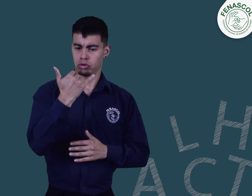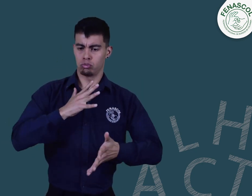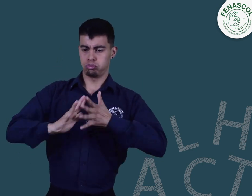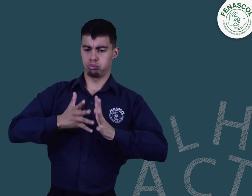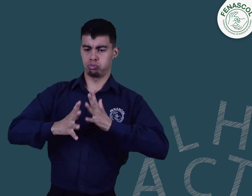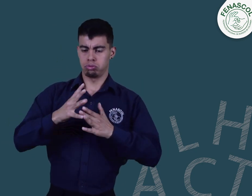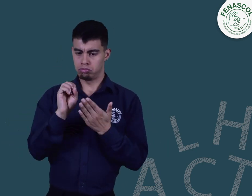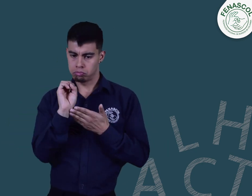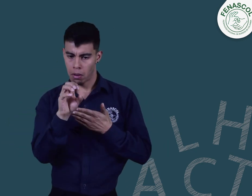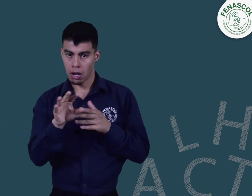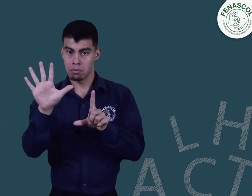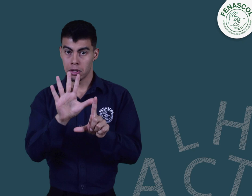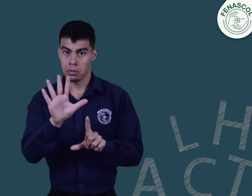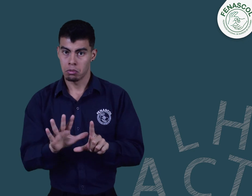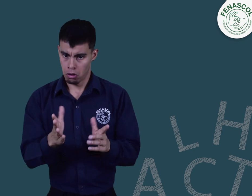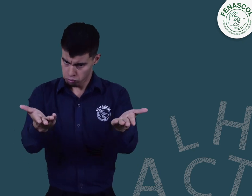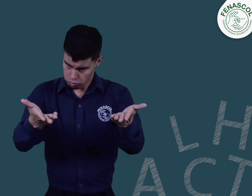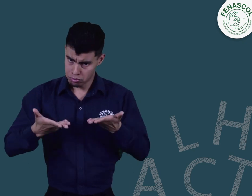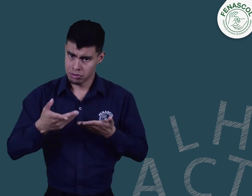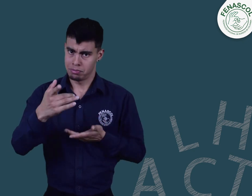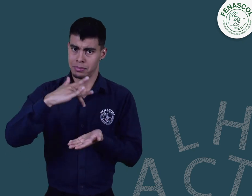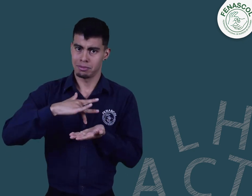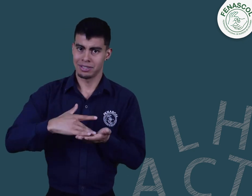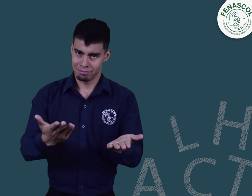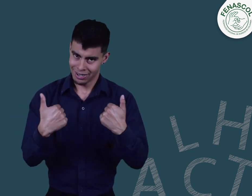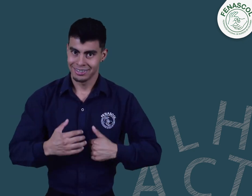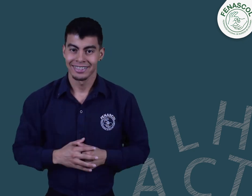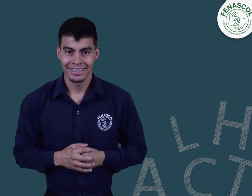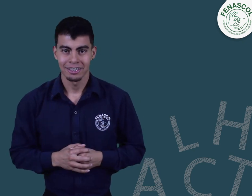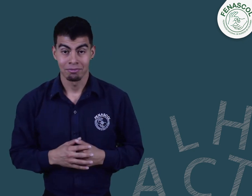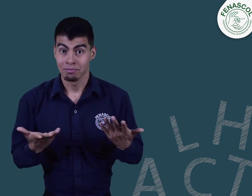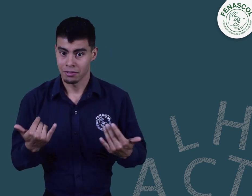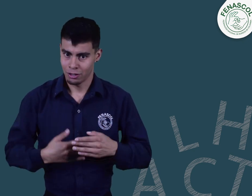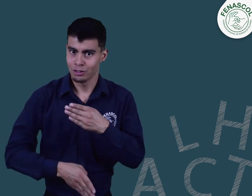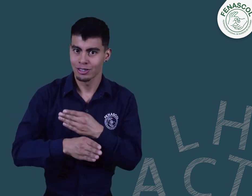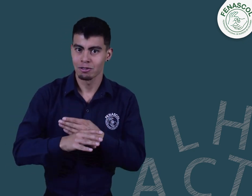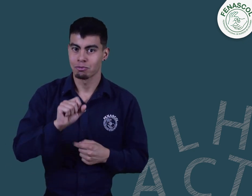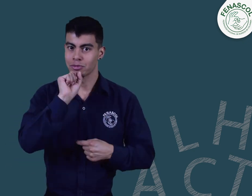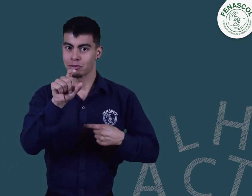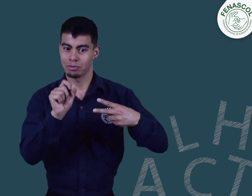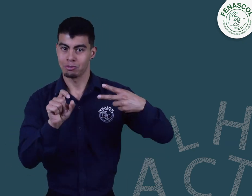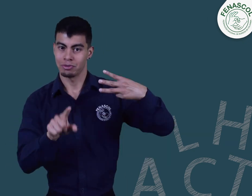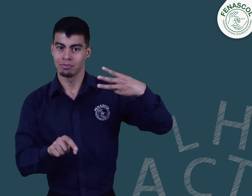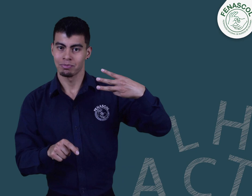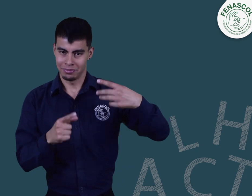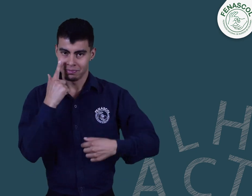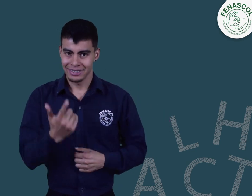comentarios puedes escribir tu respuesta o puedes grabarte y responder en lengua de señas y montar allí tu video. Adelante, participa.